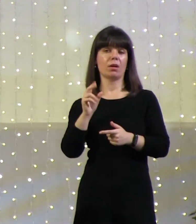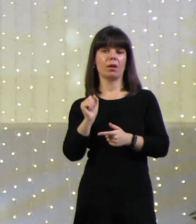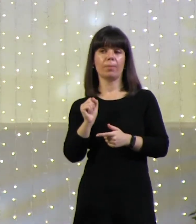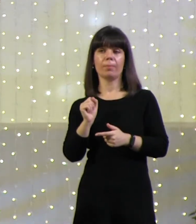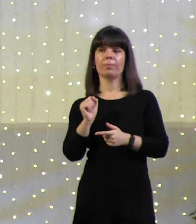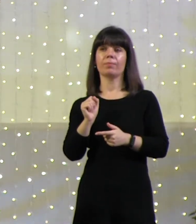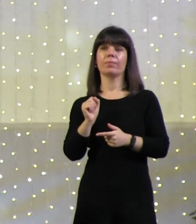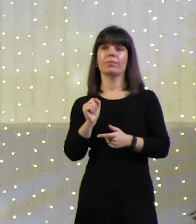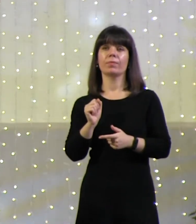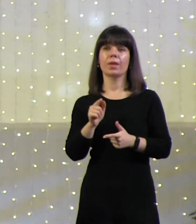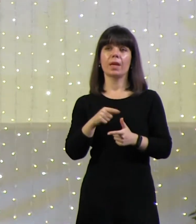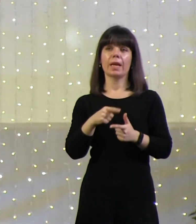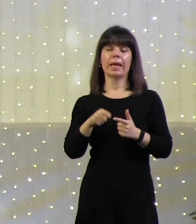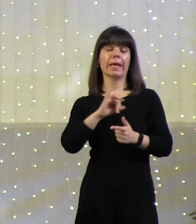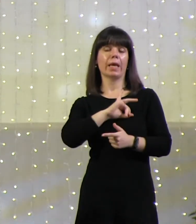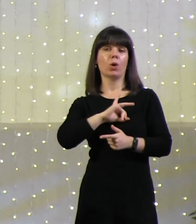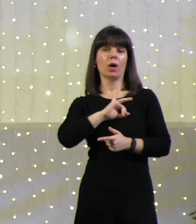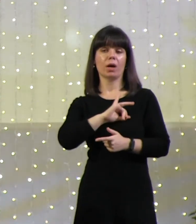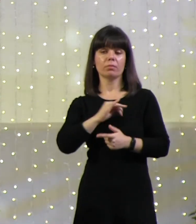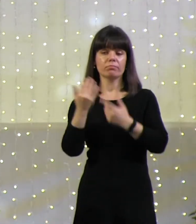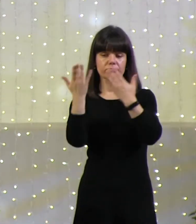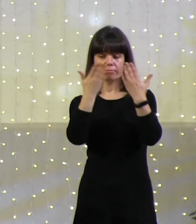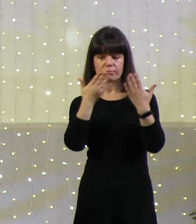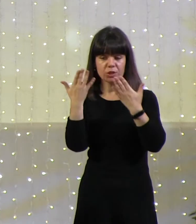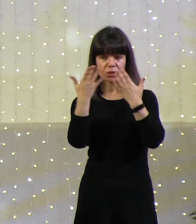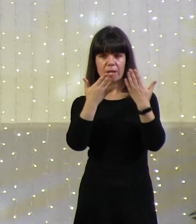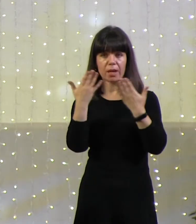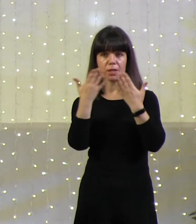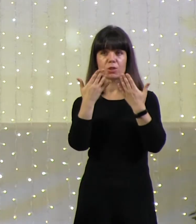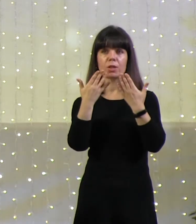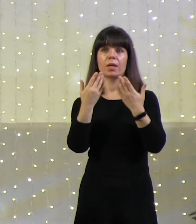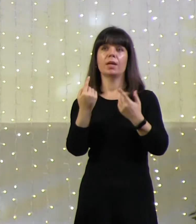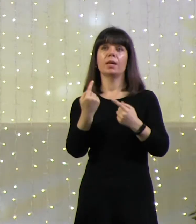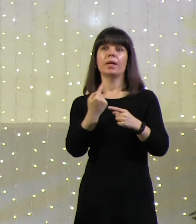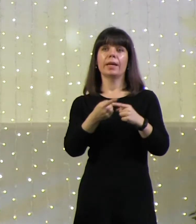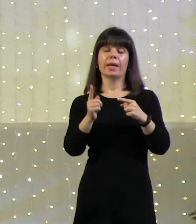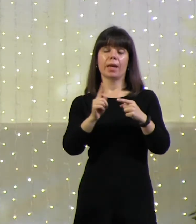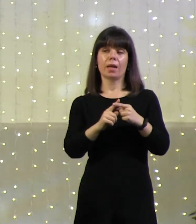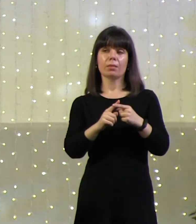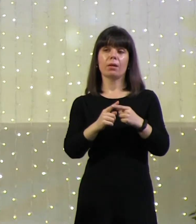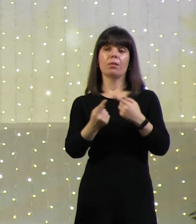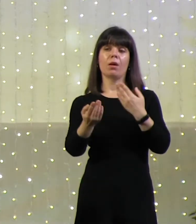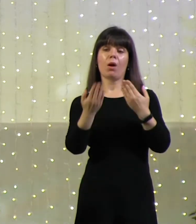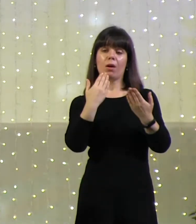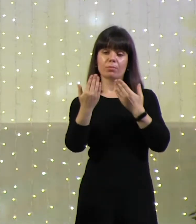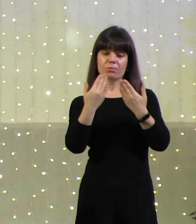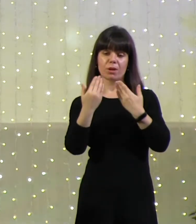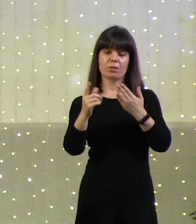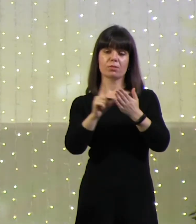или от Яна, читаешь, и это с тобой говорит сам Бог.